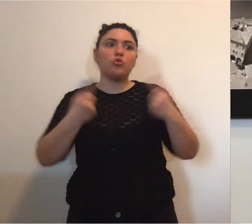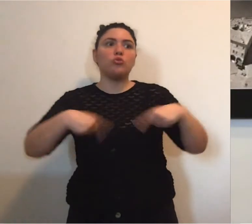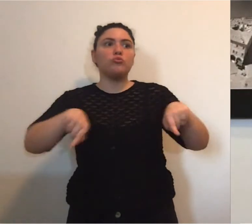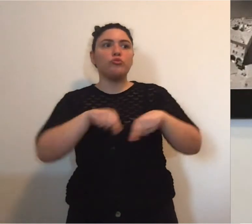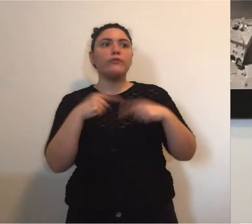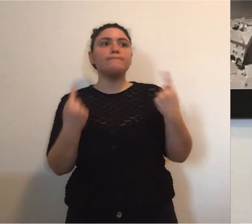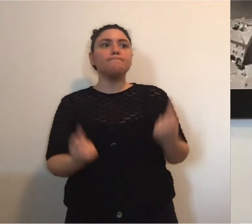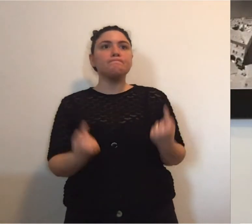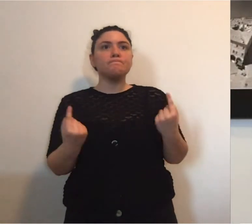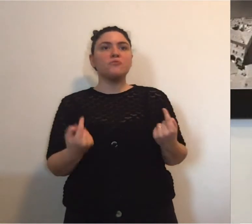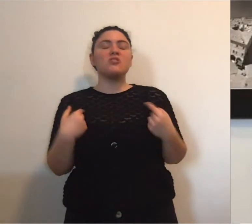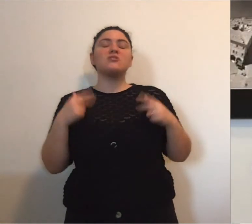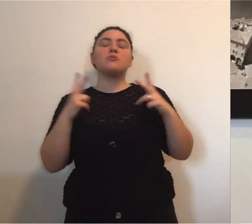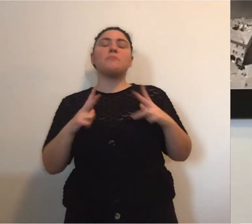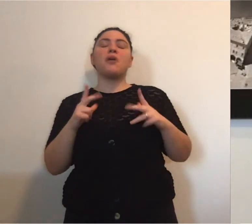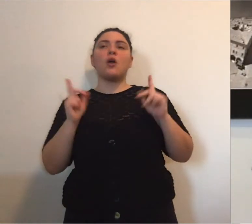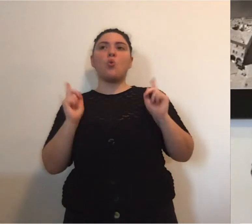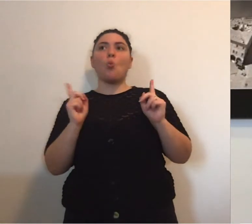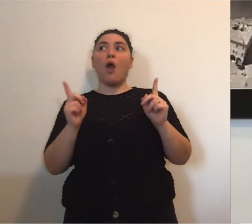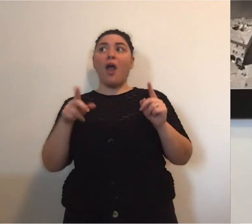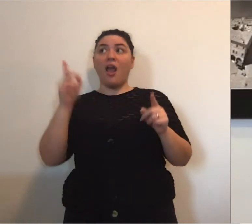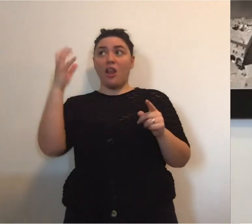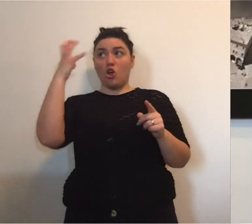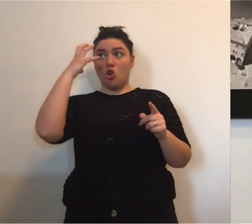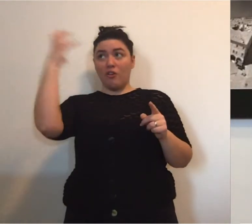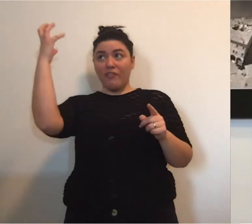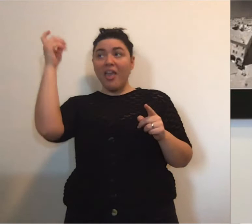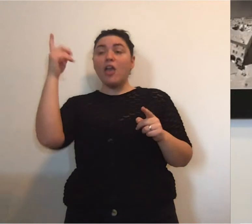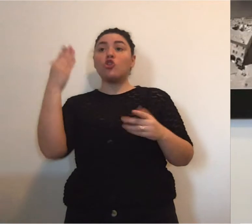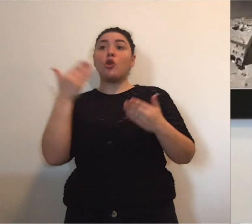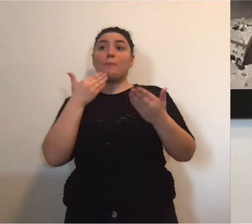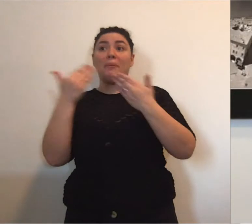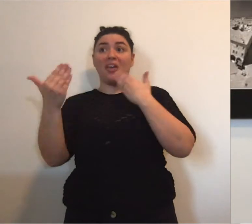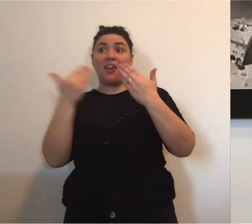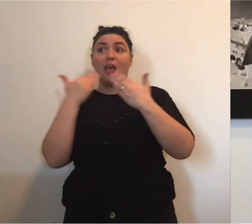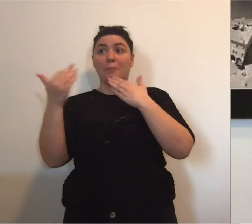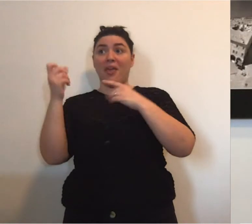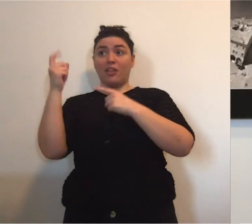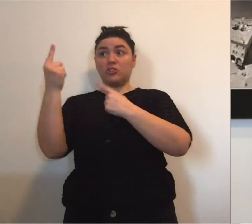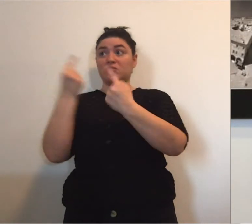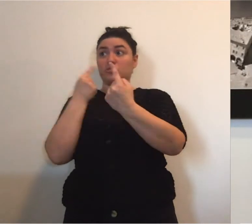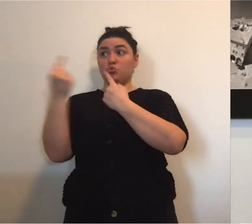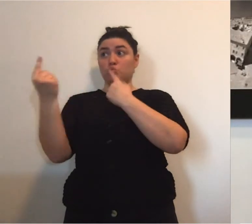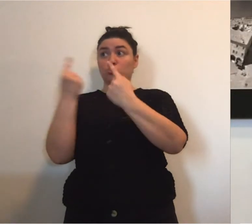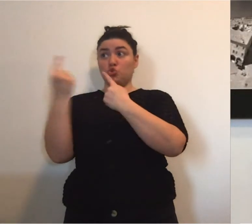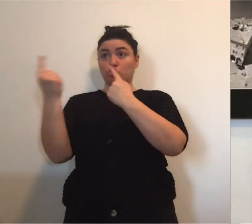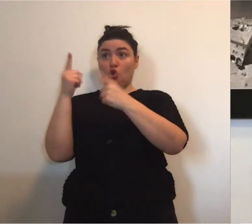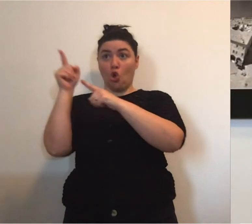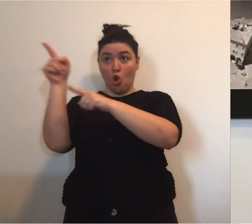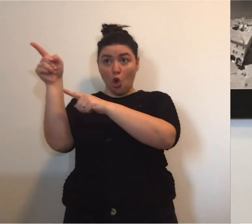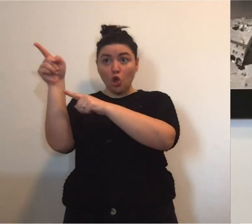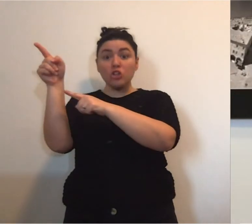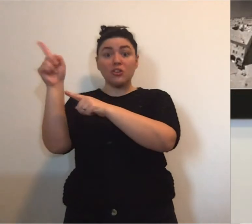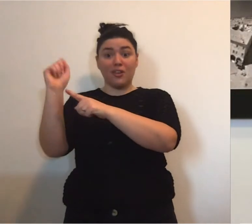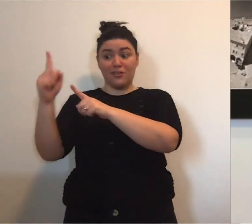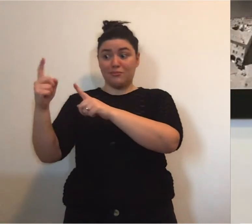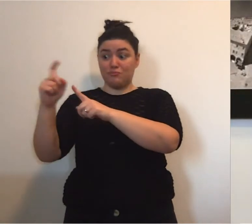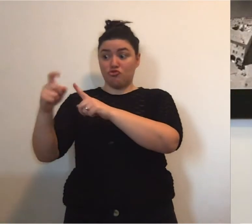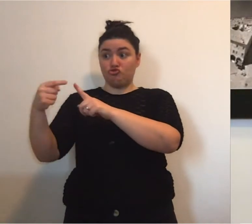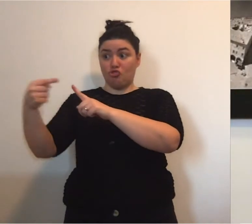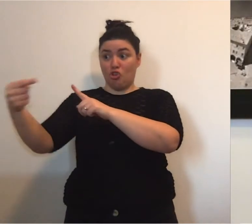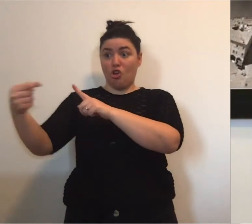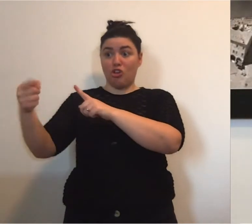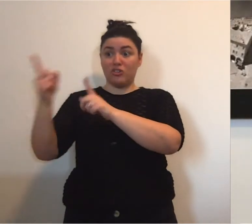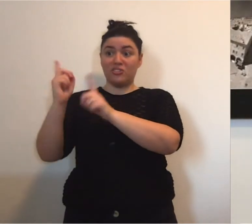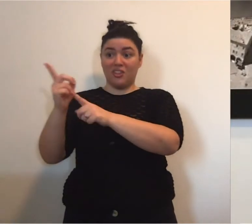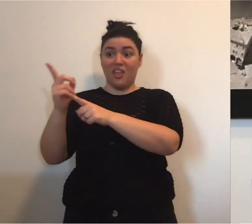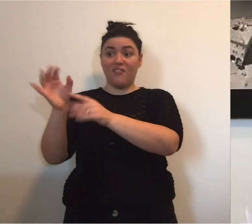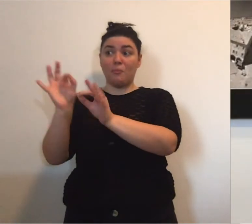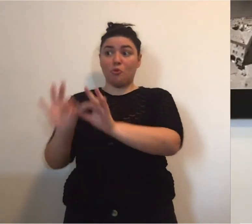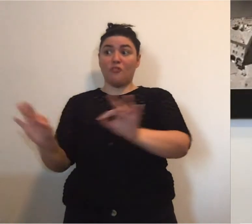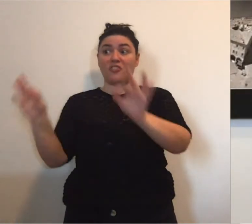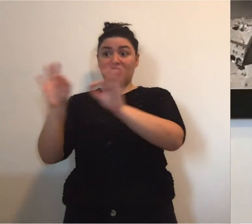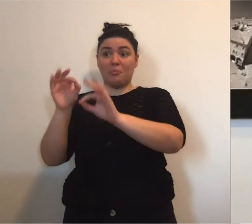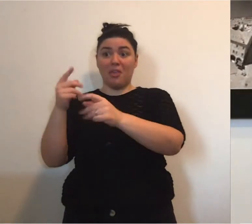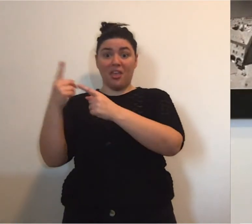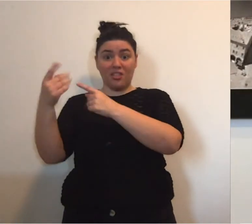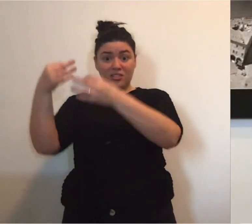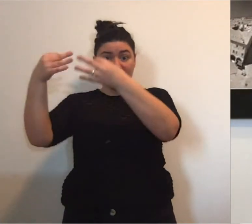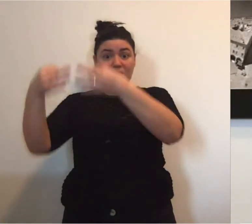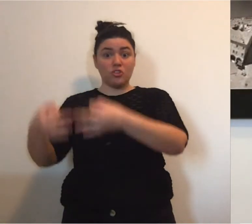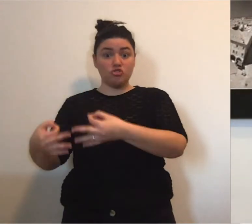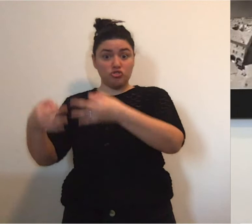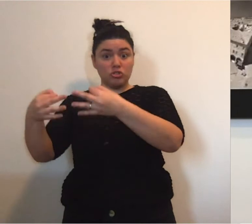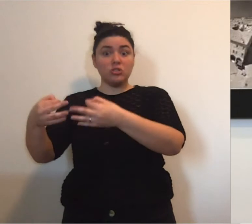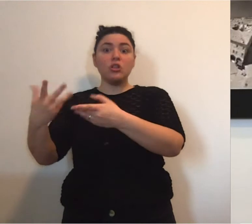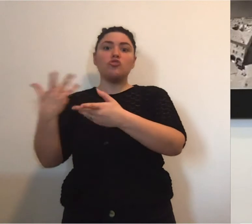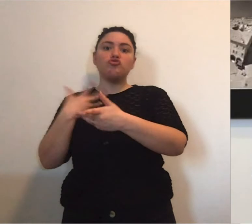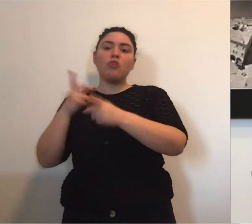locali, ovviamente noi ci attendiamo e speriamo che nei disegni del governo e del Parlamento che dovrà